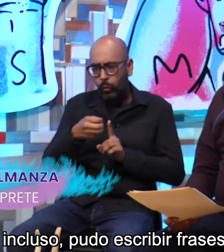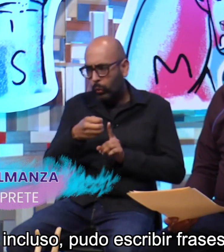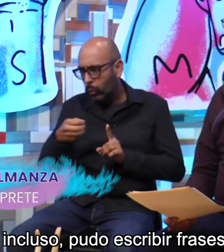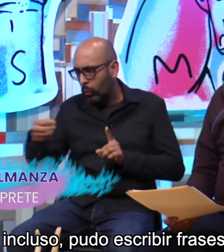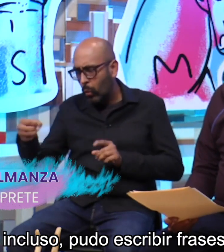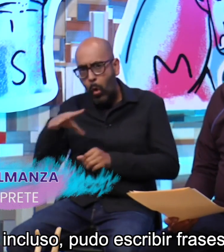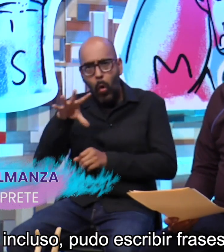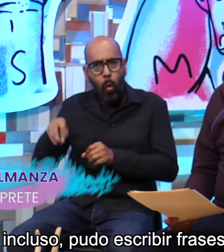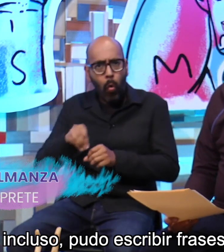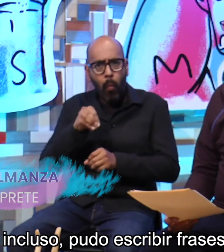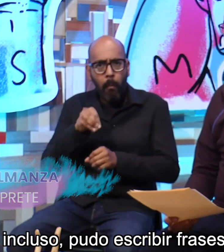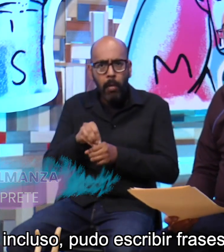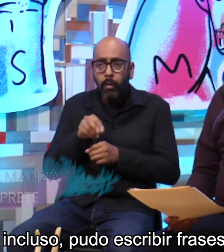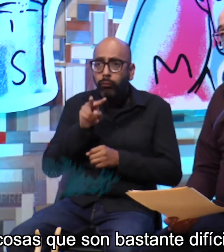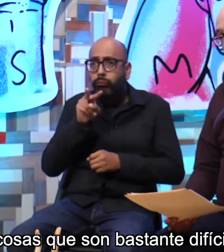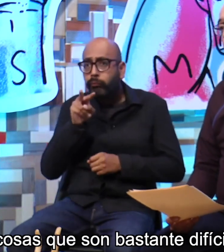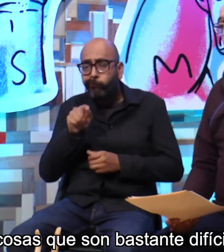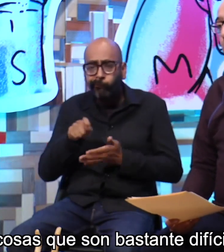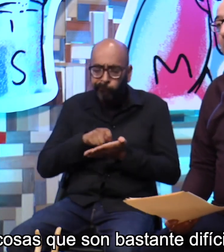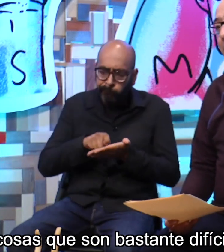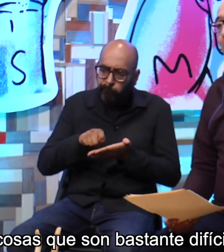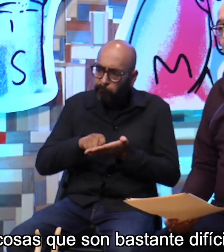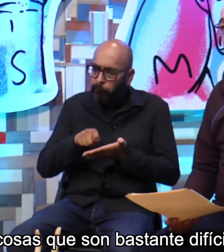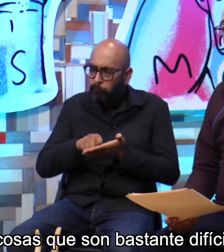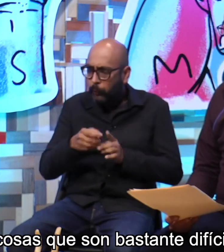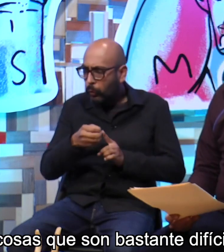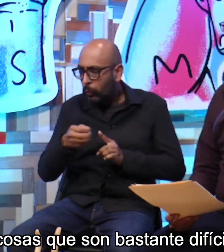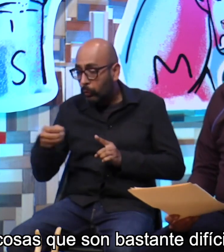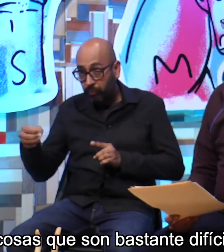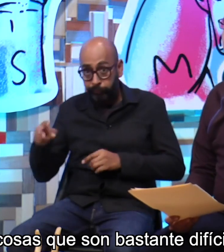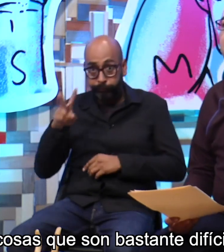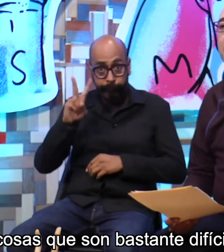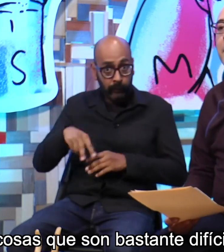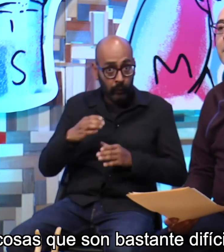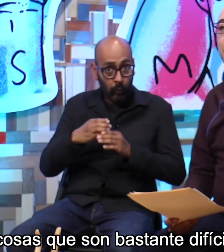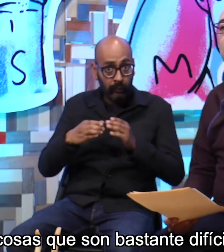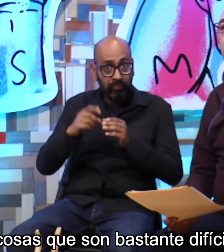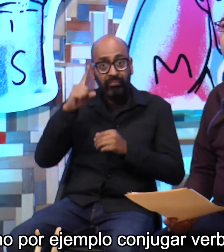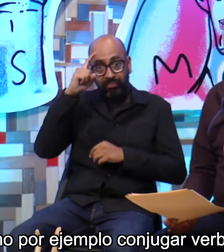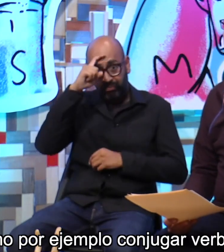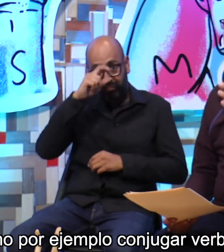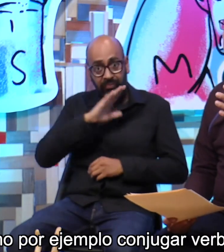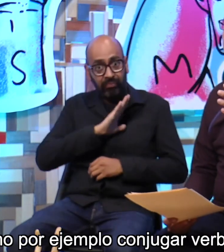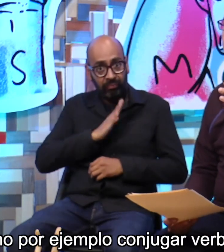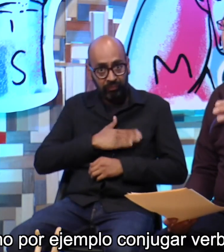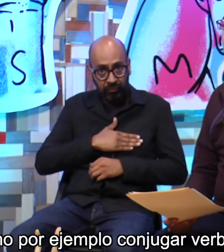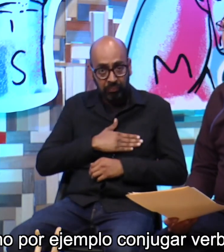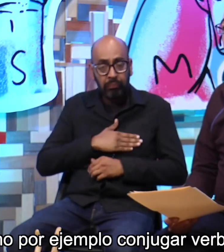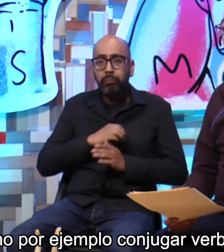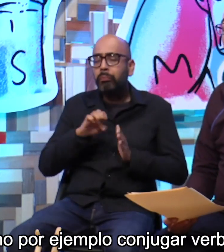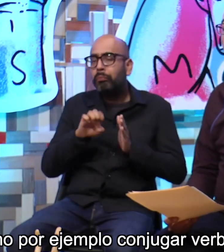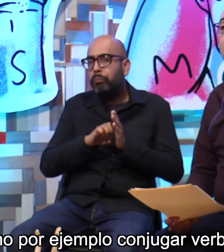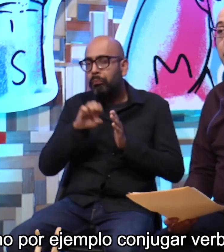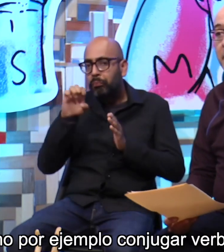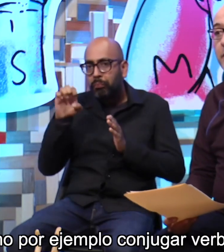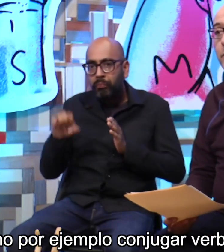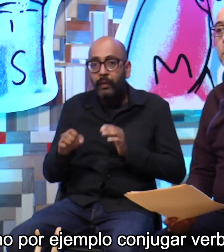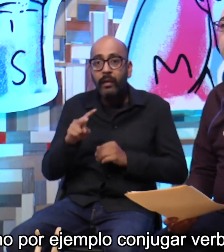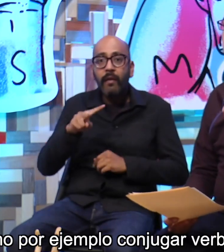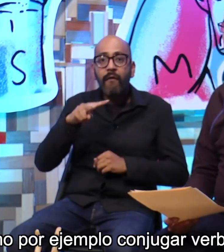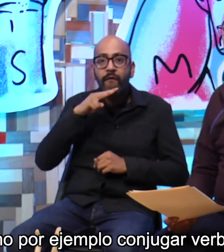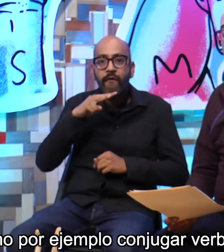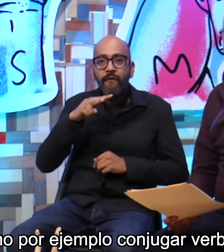y reconocer cosas que son bastante difíciles en el español como por ejemplo conjugar